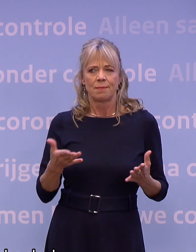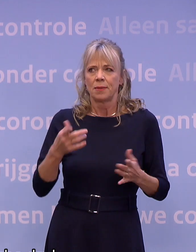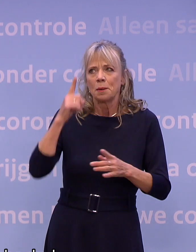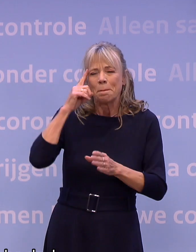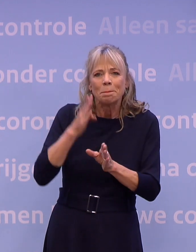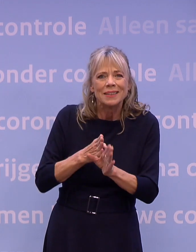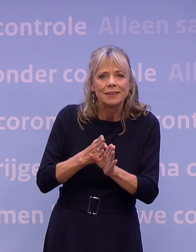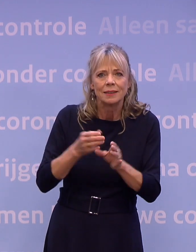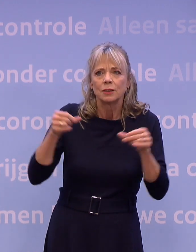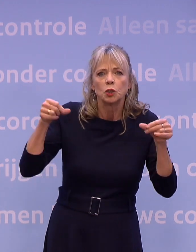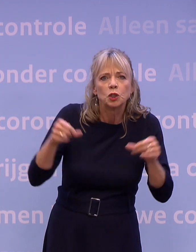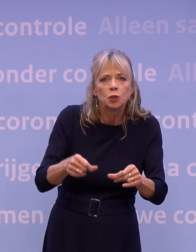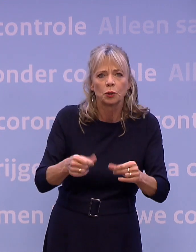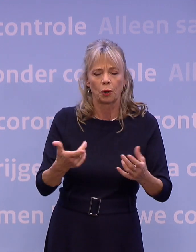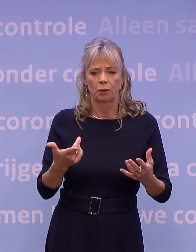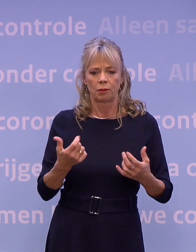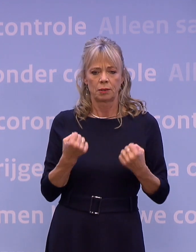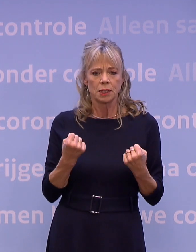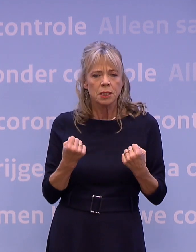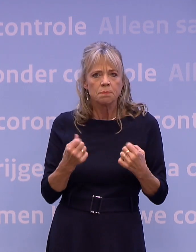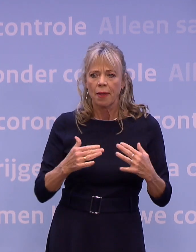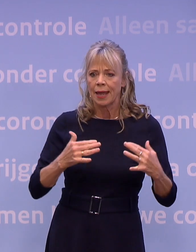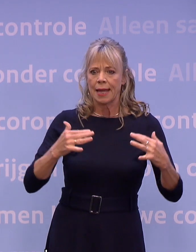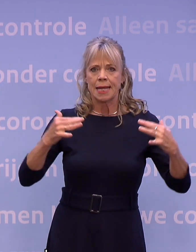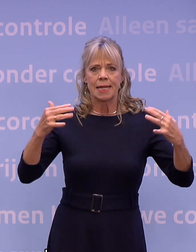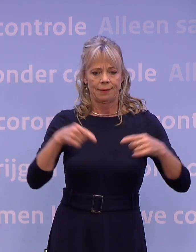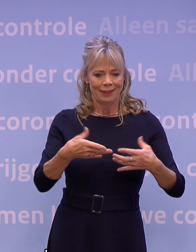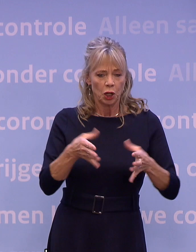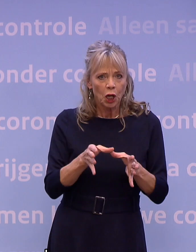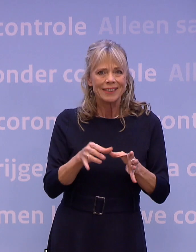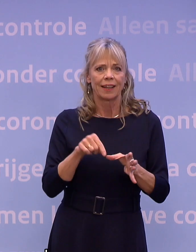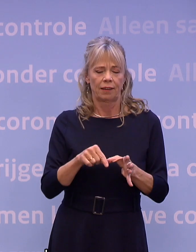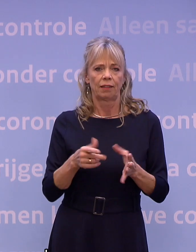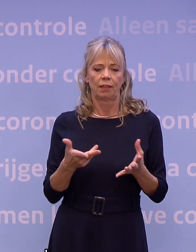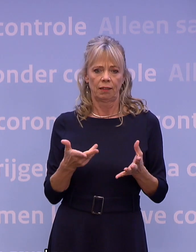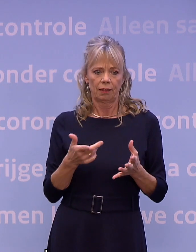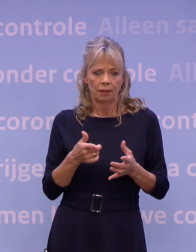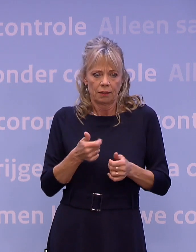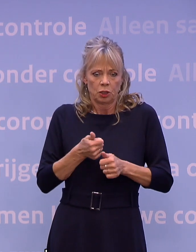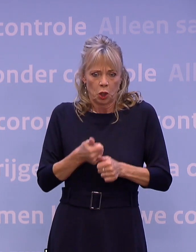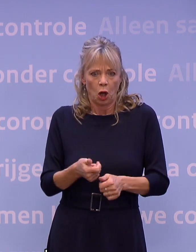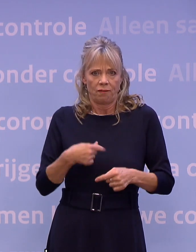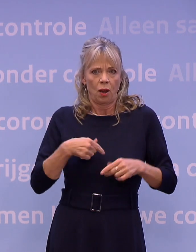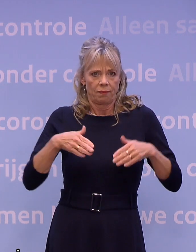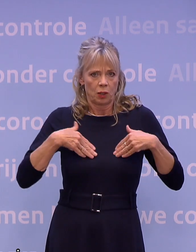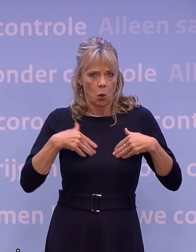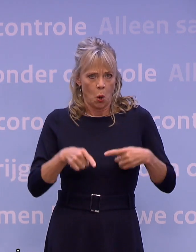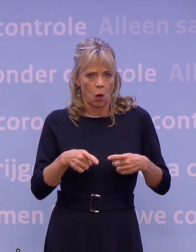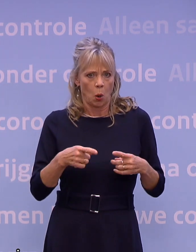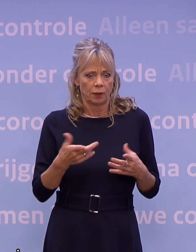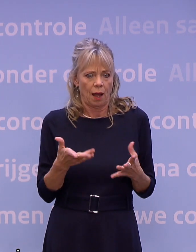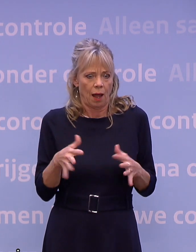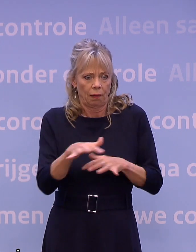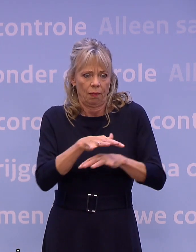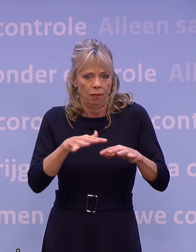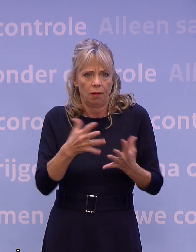voelen, de oplopende spanningen in veel gezinnen, ook dat zijn de ontwrichtende gevolgen van corona. En die moeten we